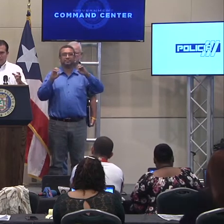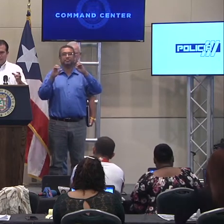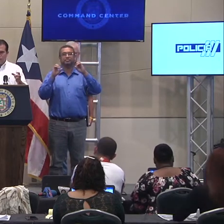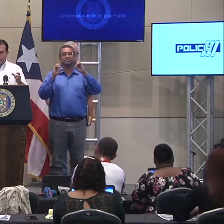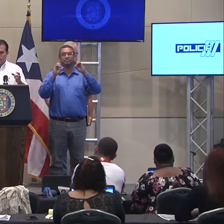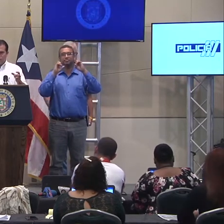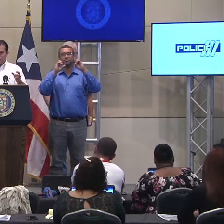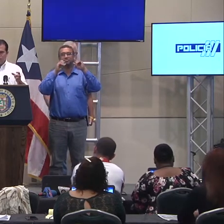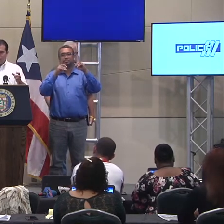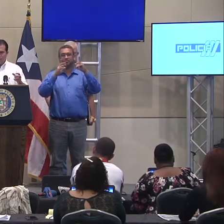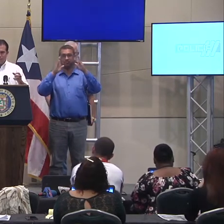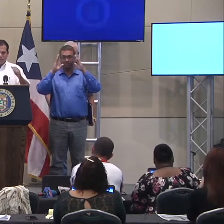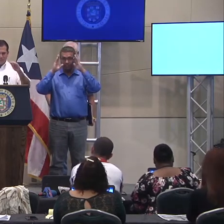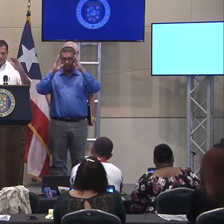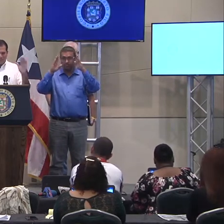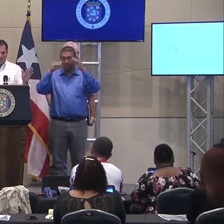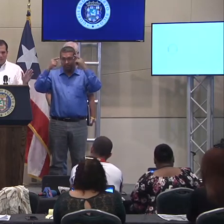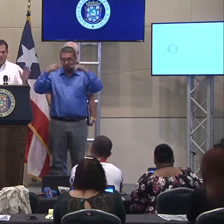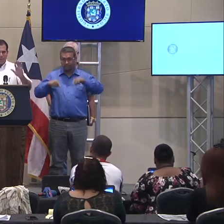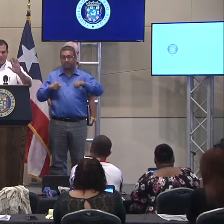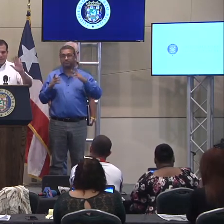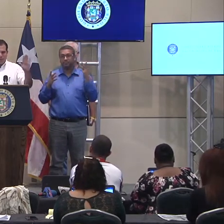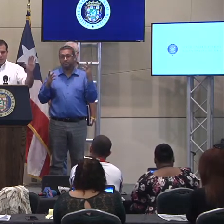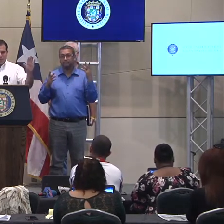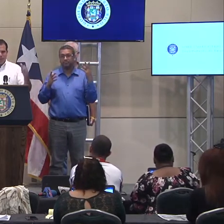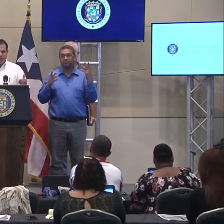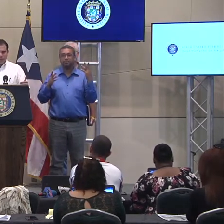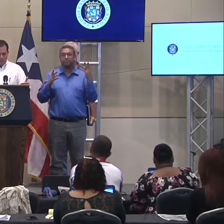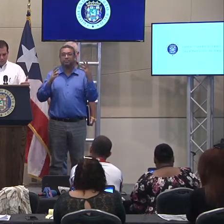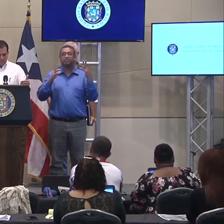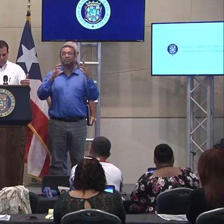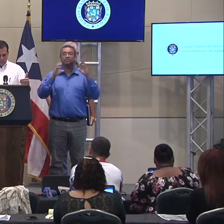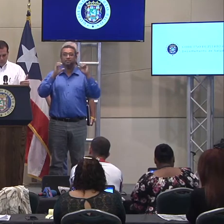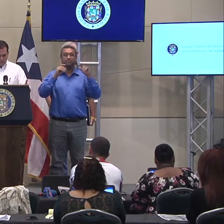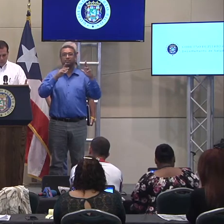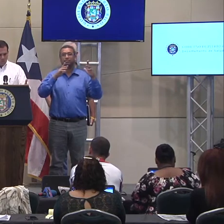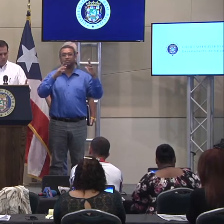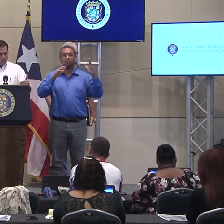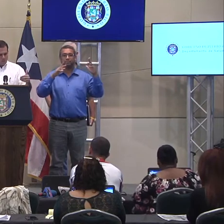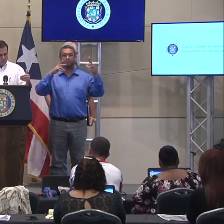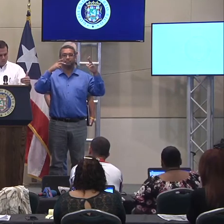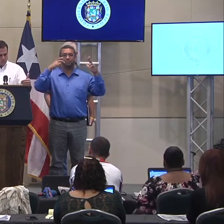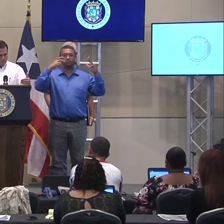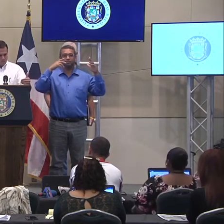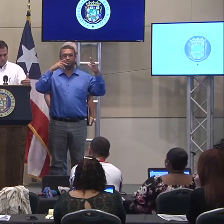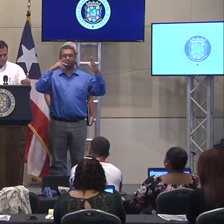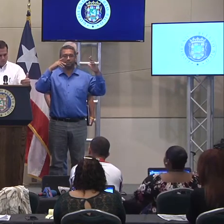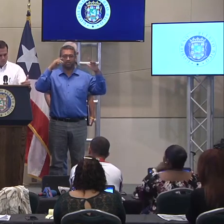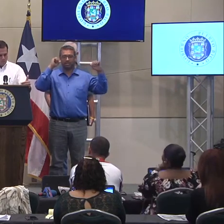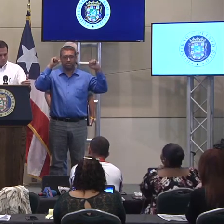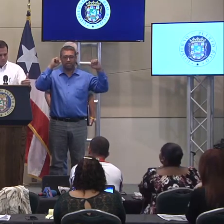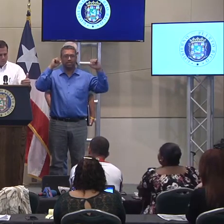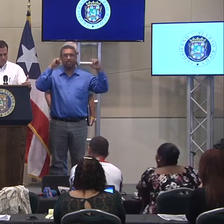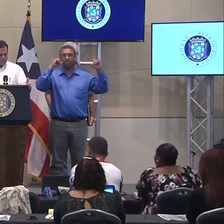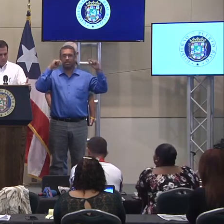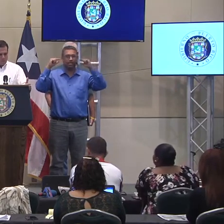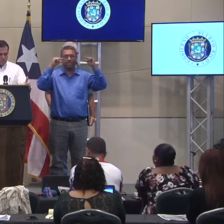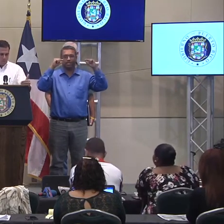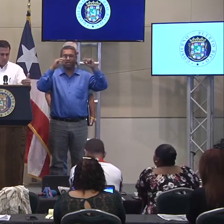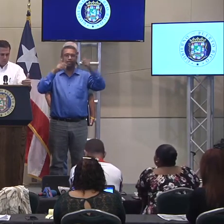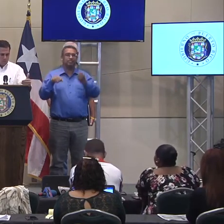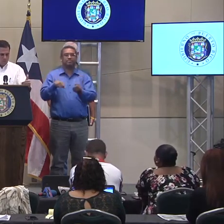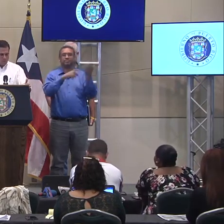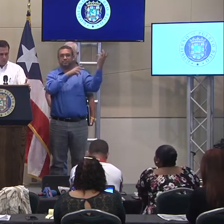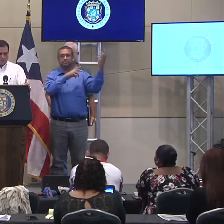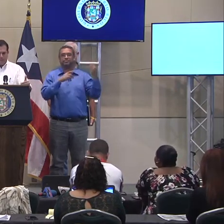lo que está ocurriendo, esto, vamos a dejar el ruido hacia, hacia los lados. Yo, eh, de nuevo, el presidente,